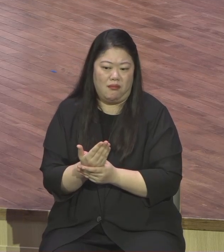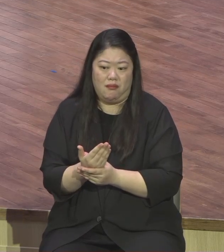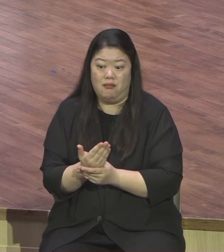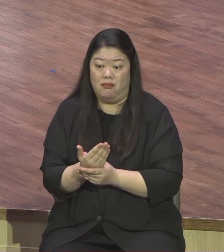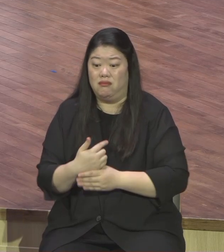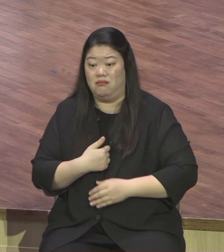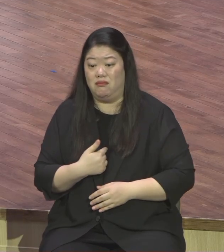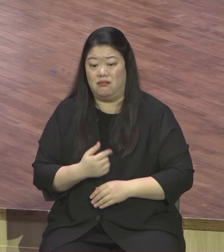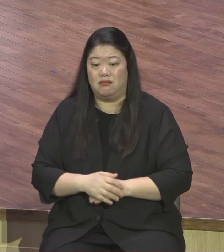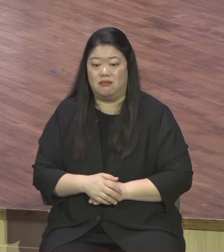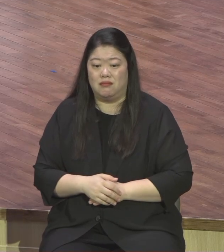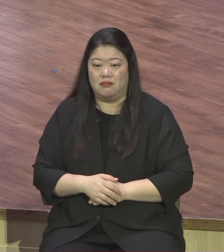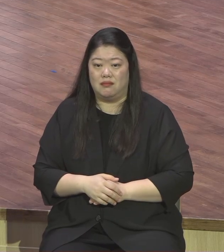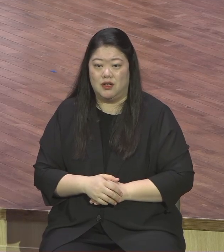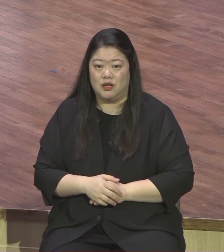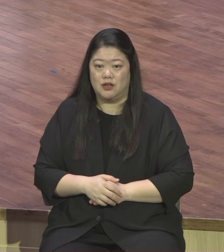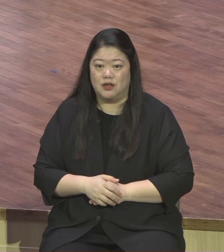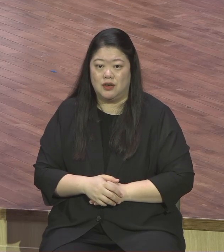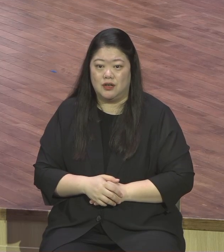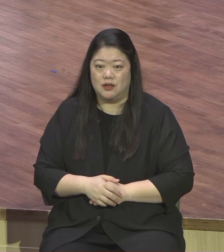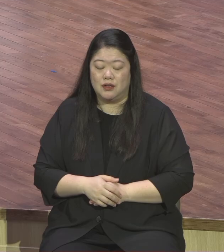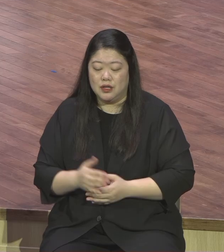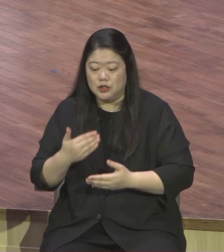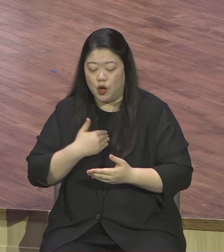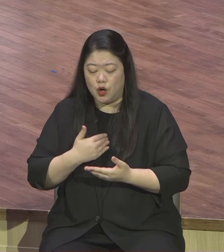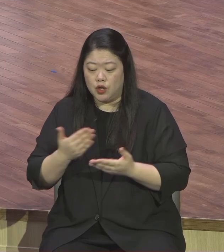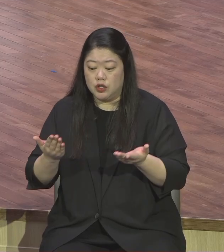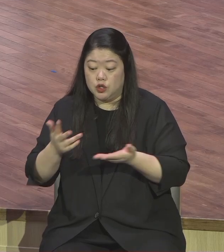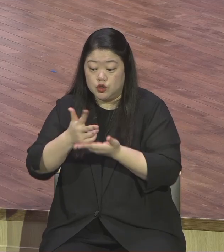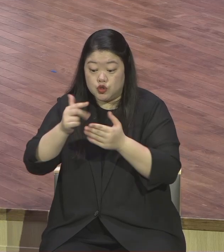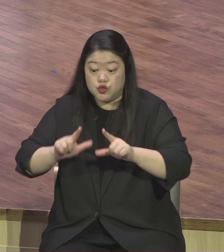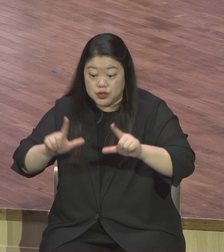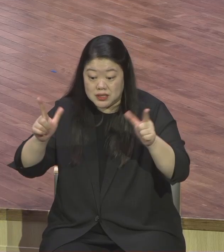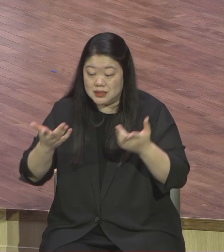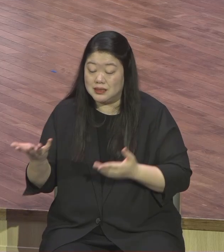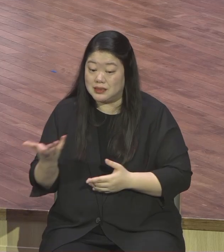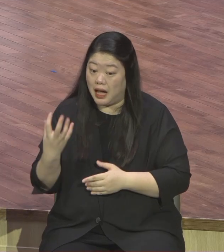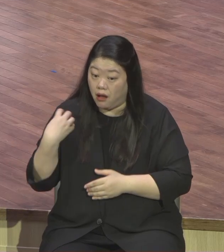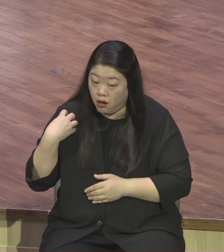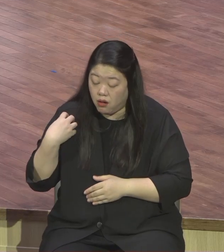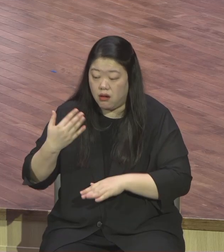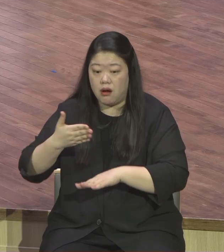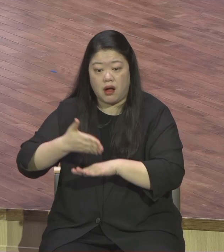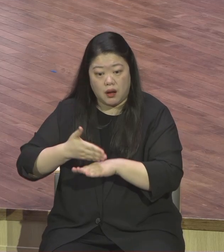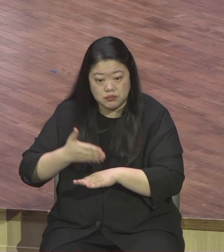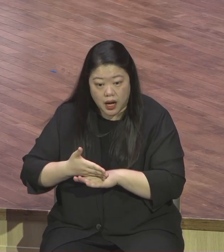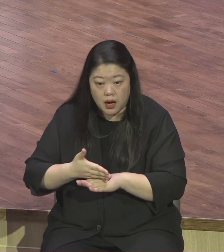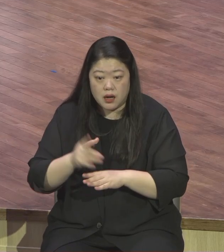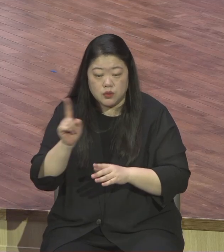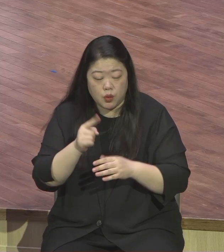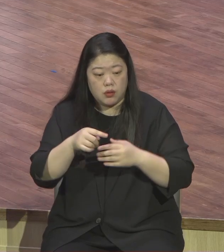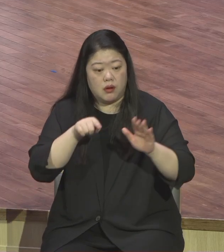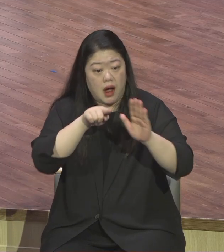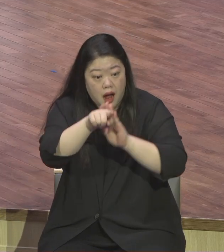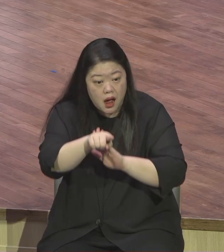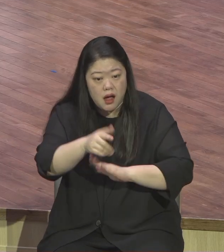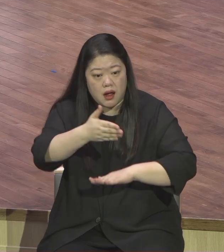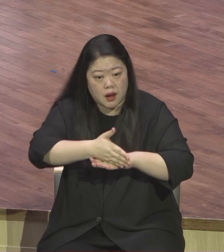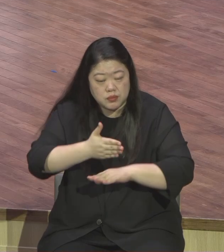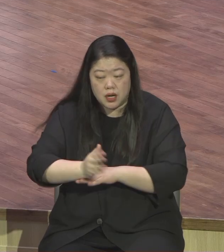최선을 다해서 주이는 건 최선을 다해서 감사한 거 하나님이 보란듯이 채우죠 보란듯이 채우죠